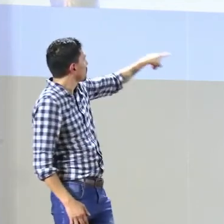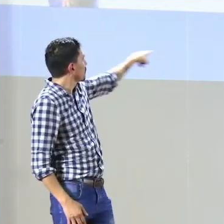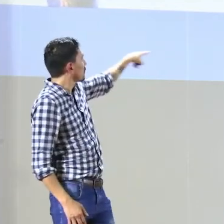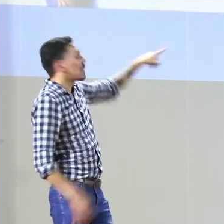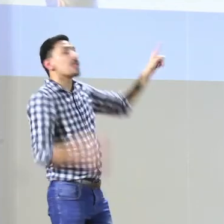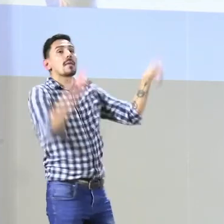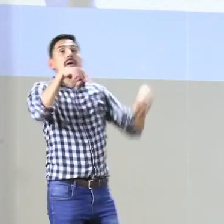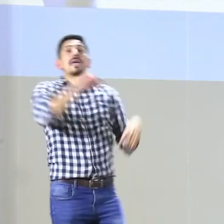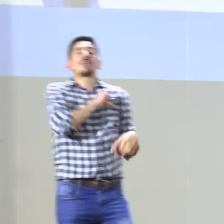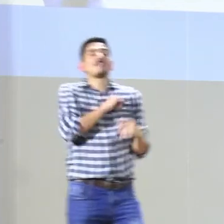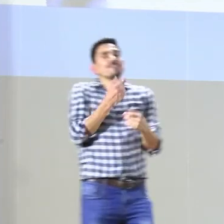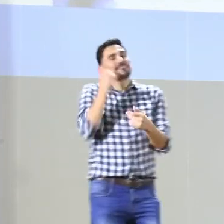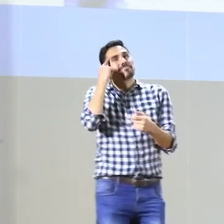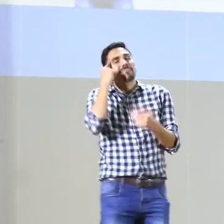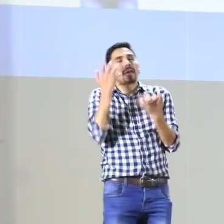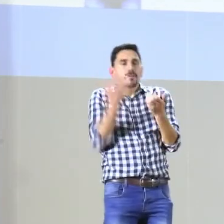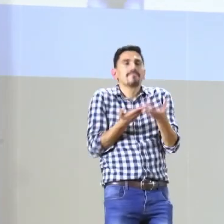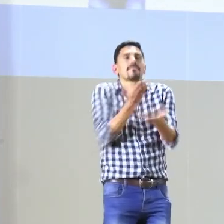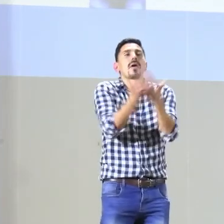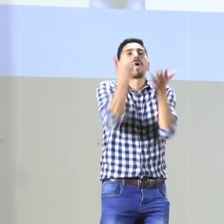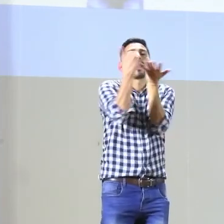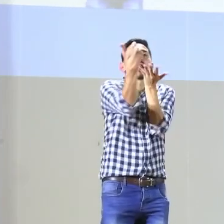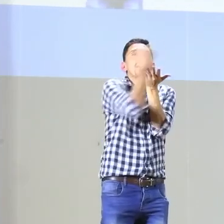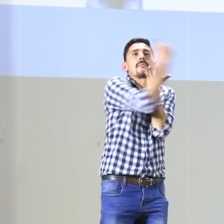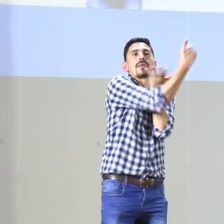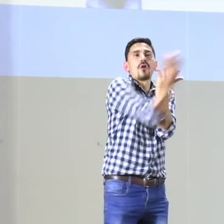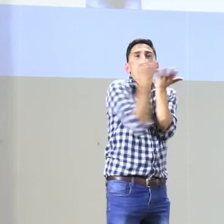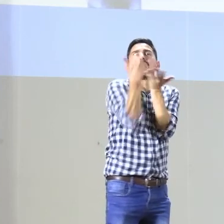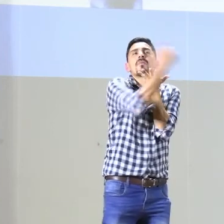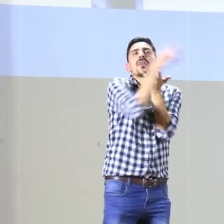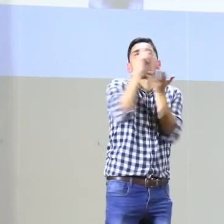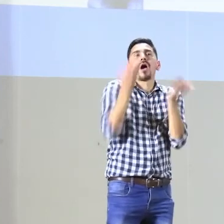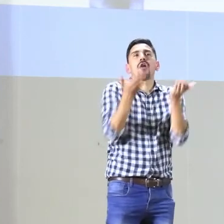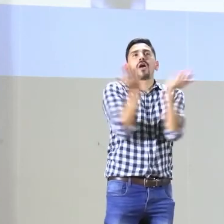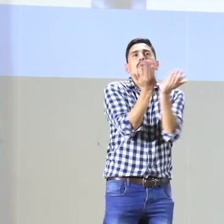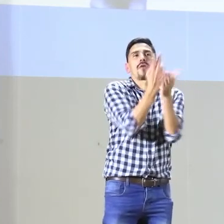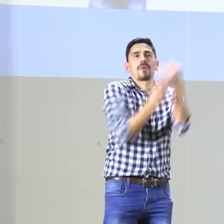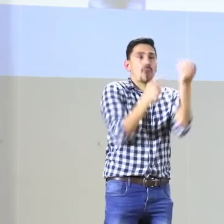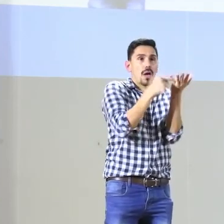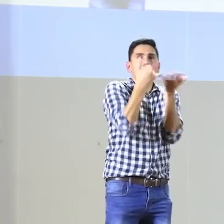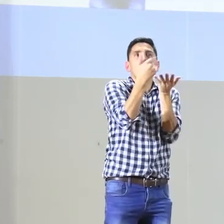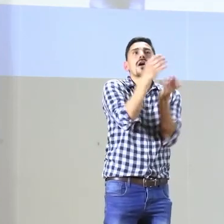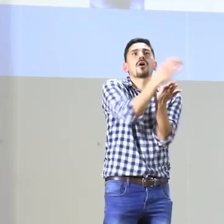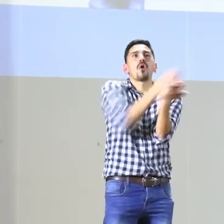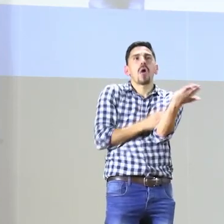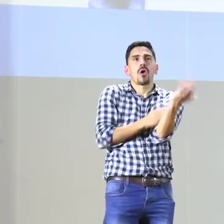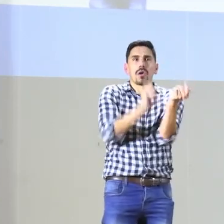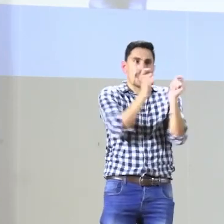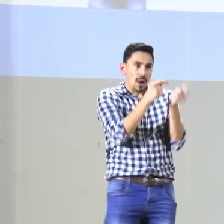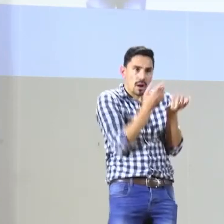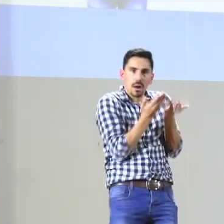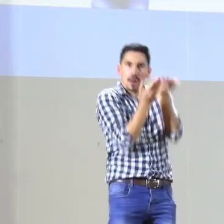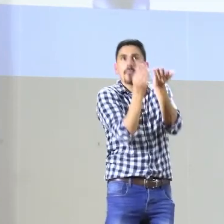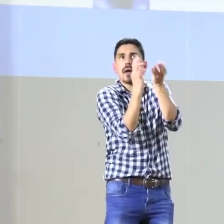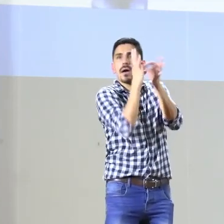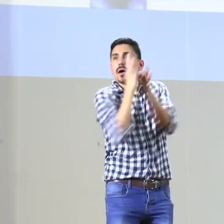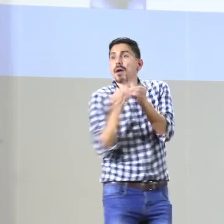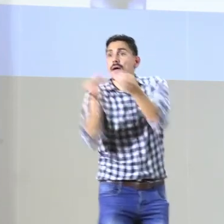en las instituciones educativas con los niños sordos. Y en el INSOR también se va dar unos lineamientos sobre esta oferta educativa